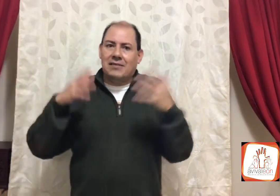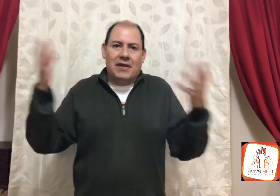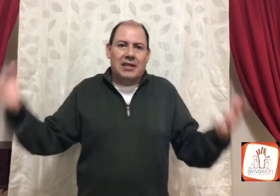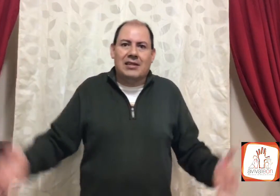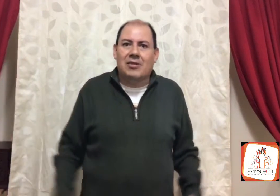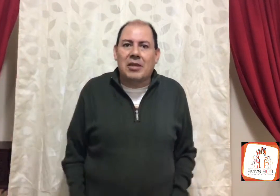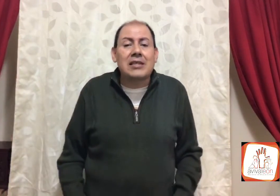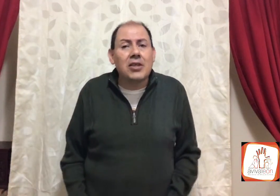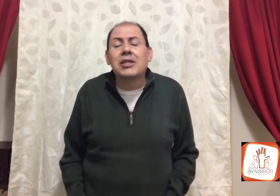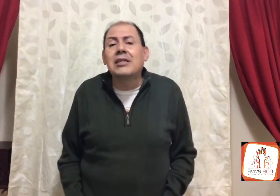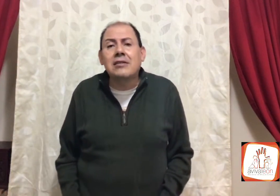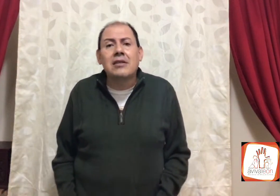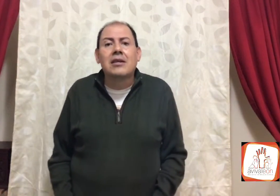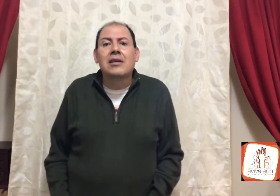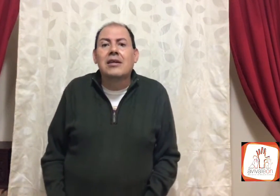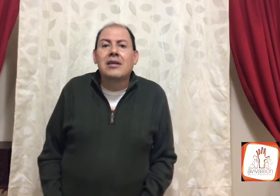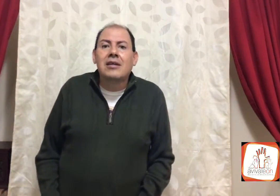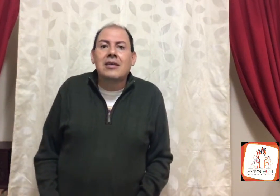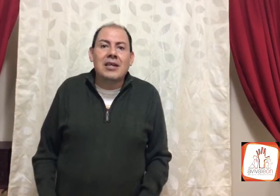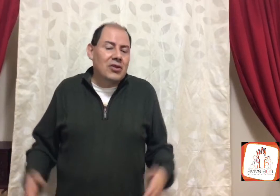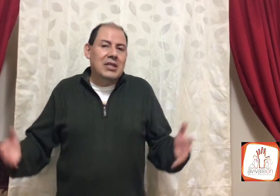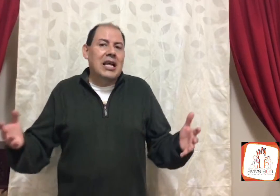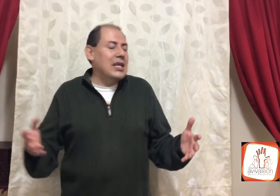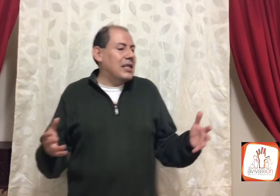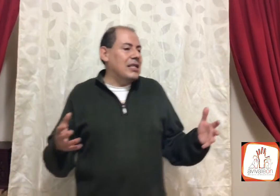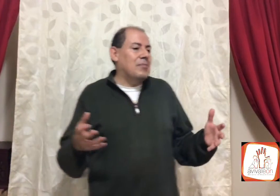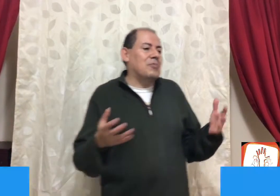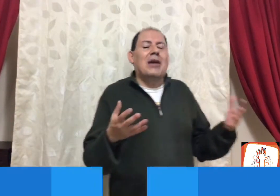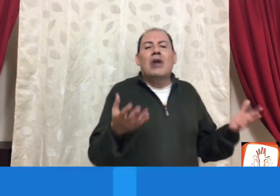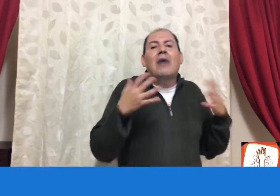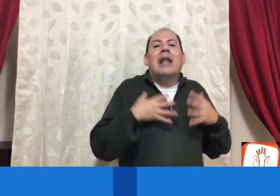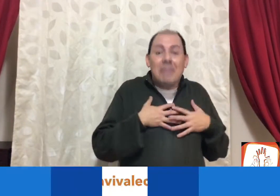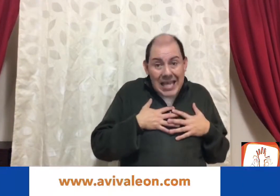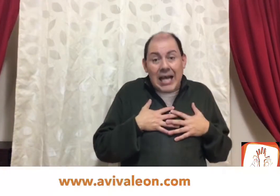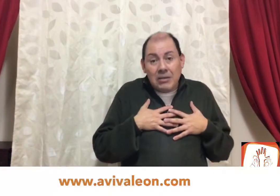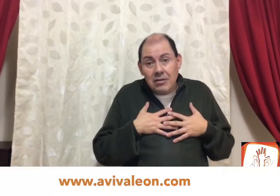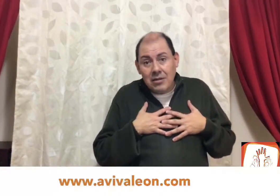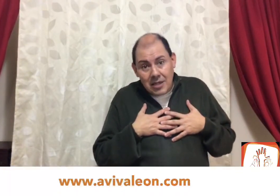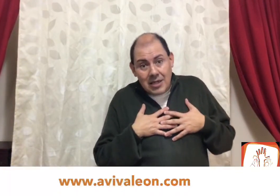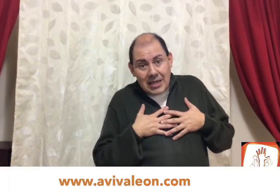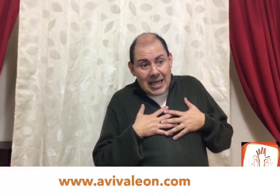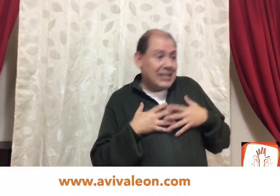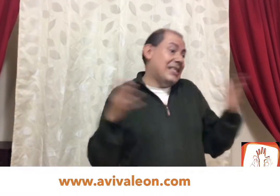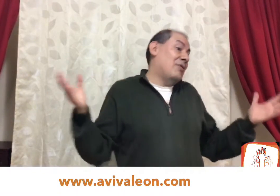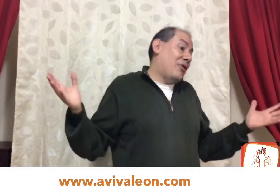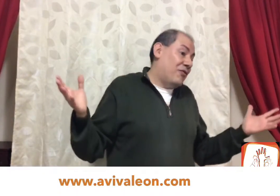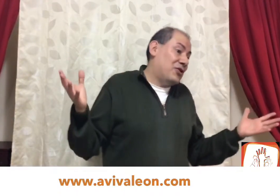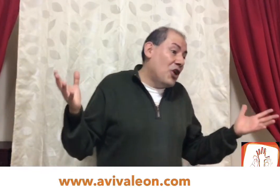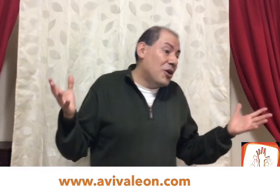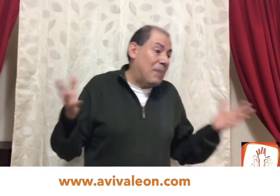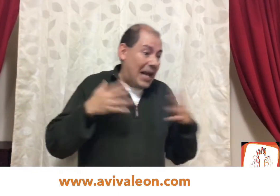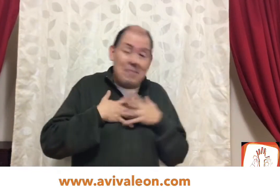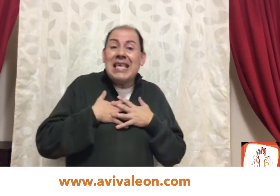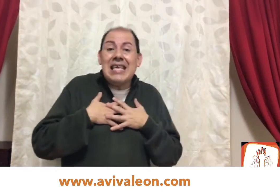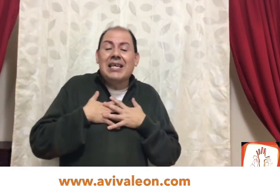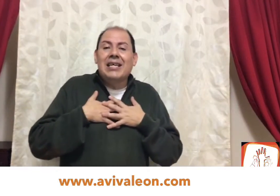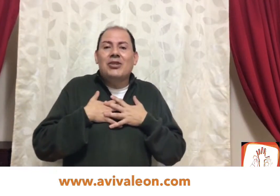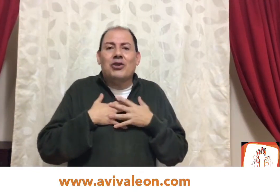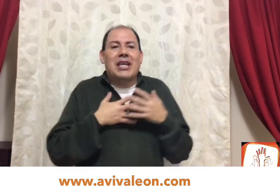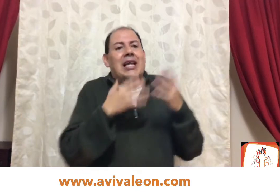diferentes denominaciones, y entonces la gente dice, pues mejor hago la mía, así ya no hay confusión, para mí, yo sé que